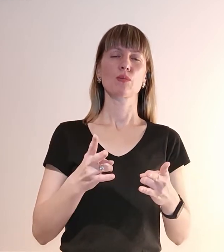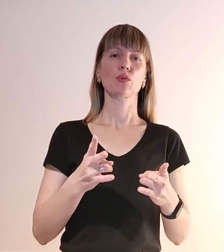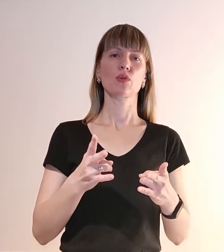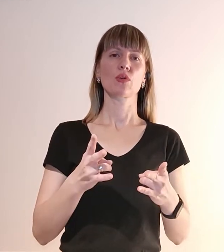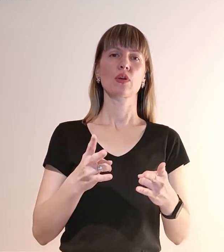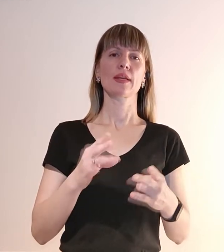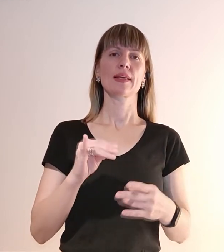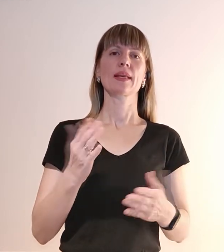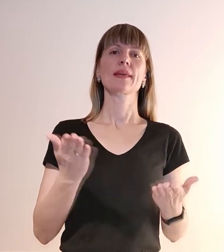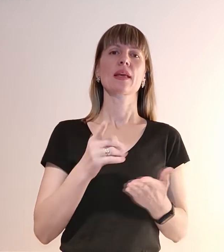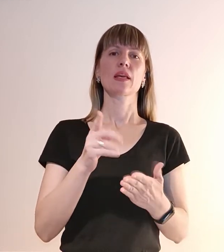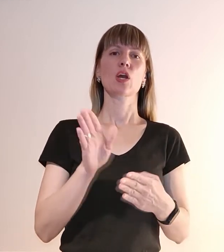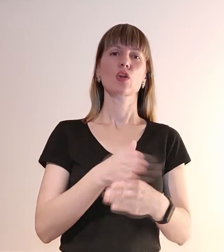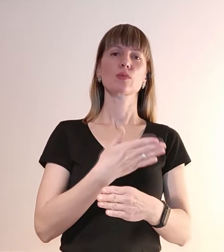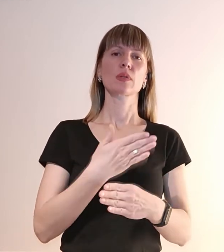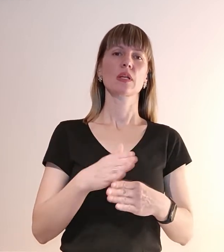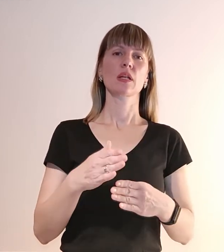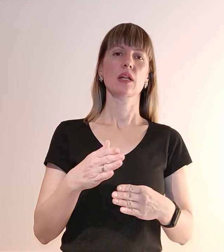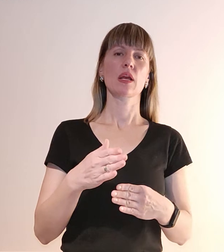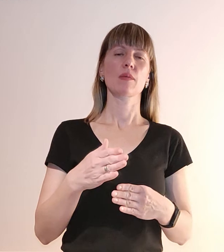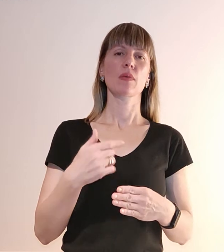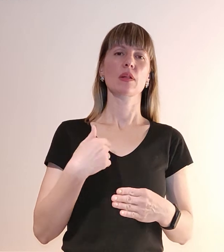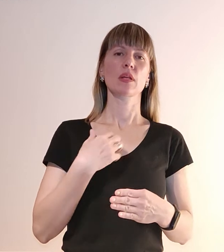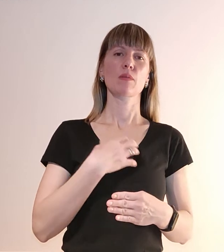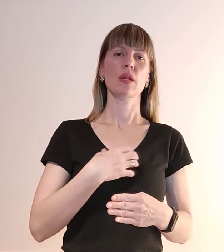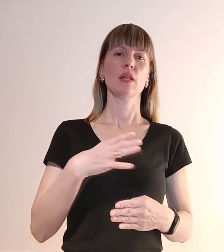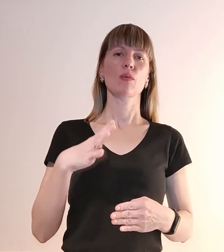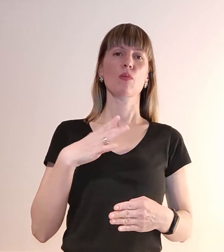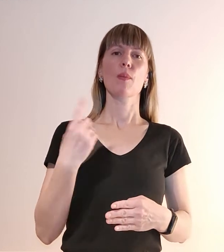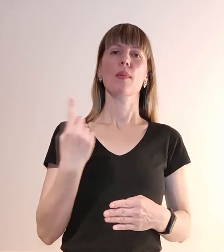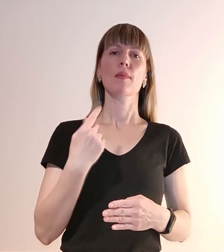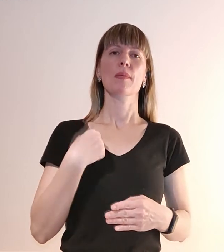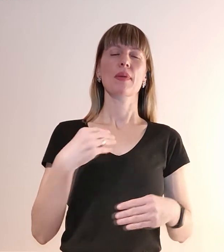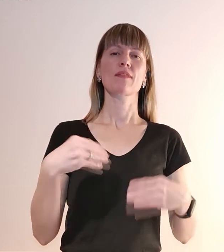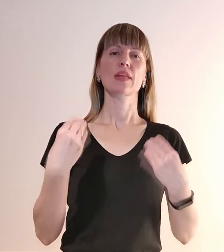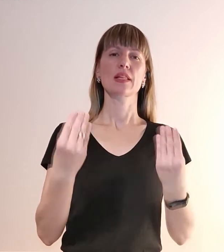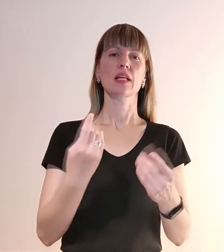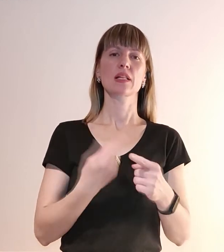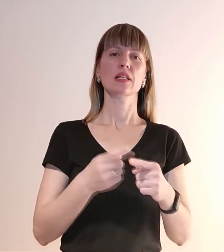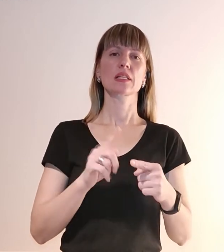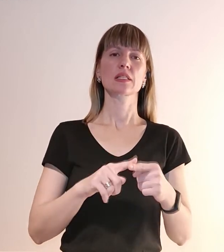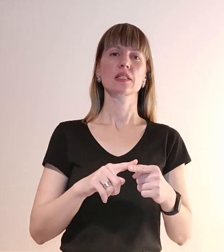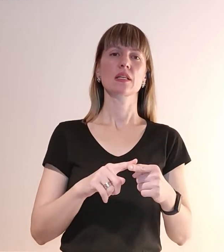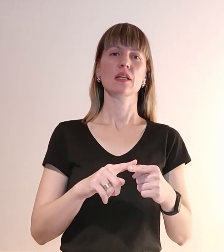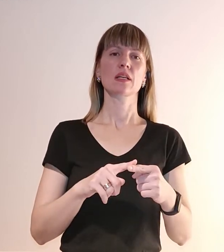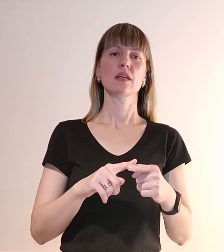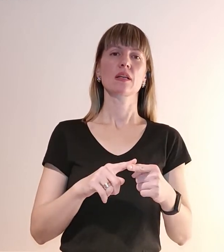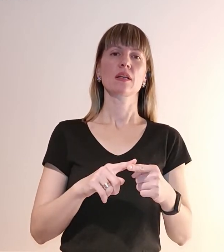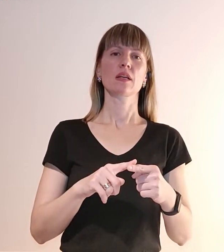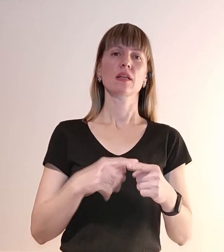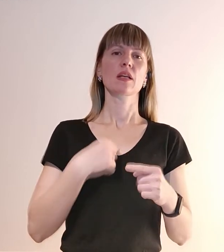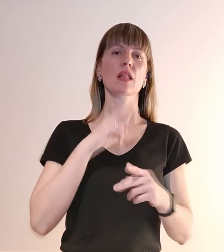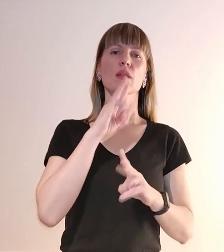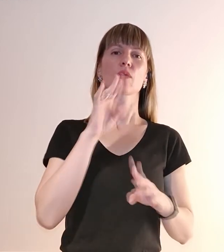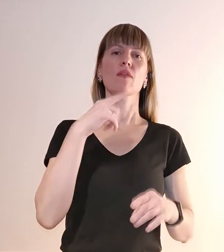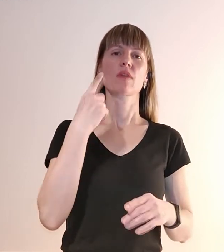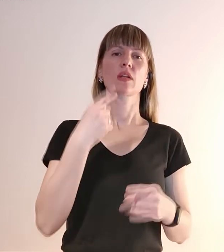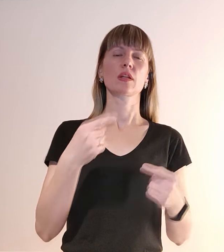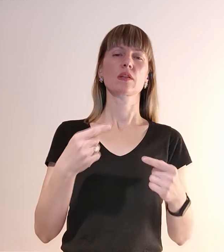Як їх розподіляємо? Наш пріоритет був, по-перше, ми віддали це, я не буду називати конкретні частини,